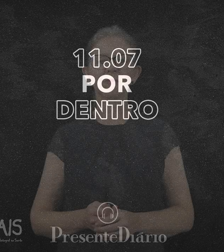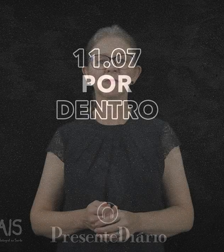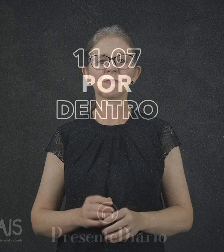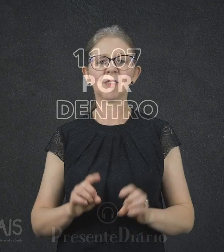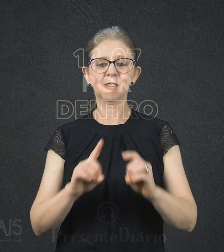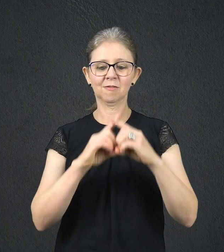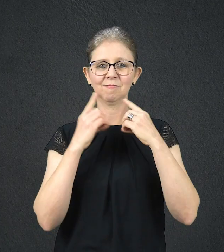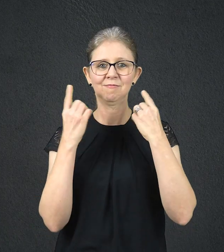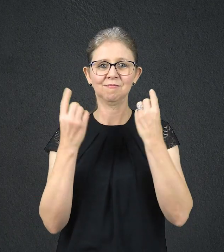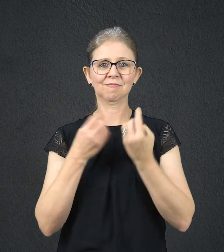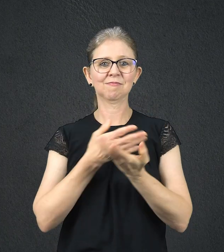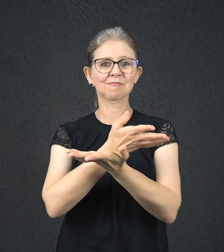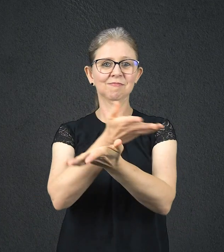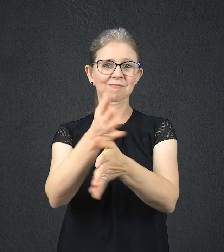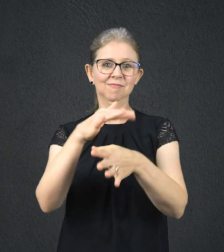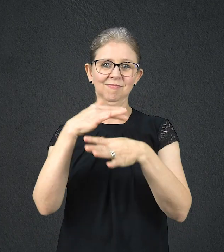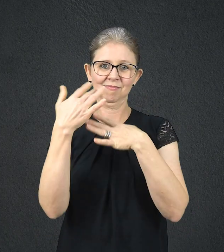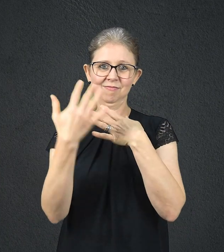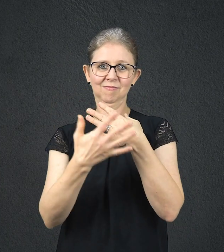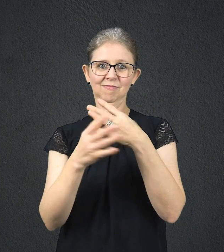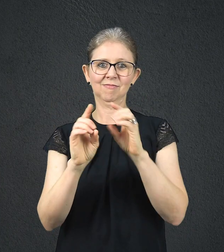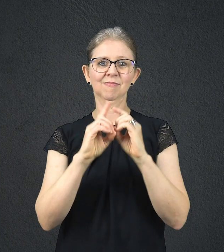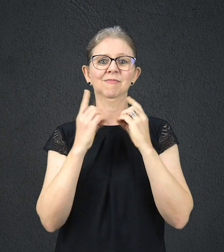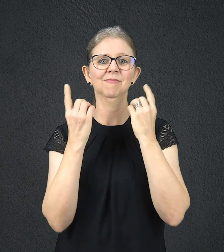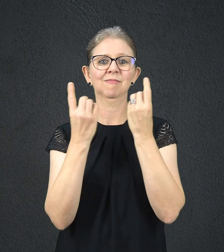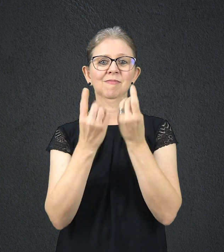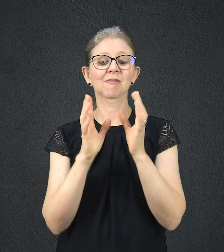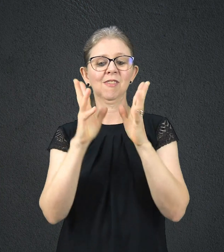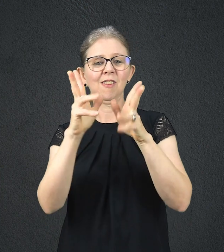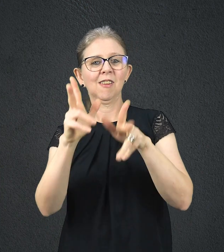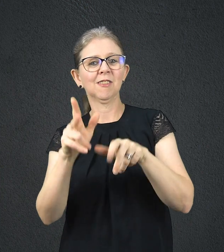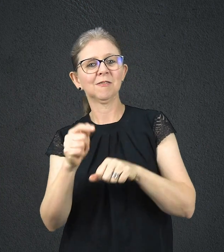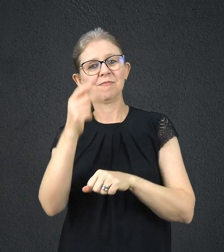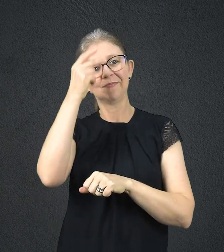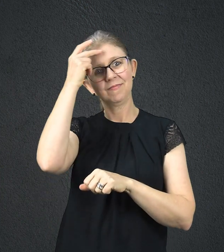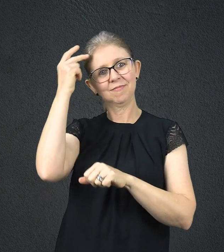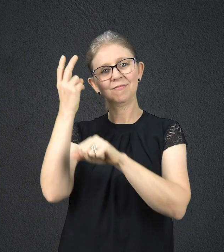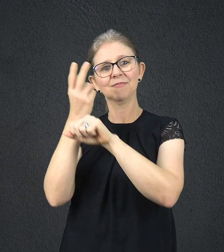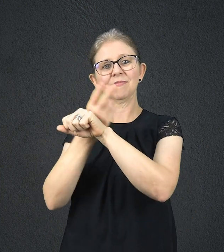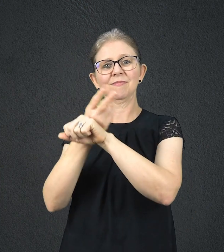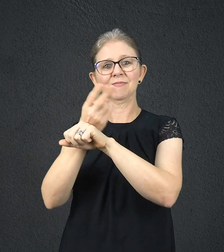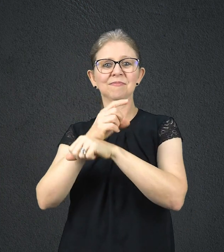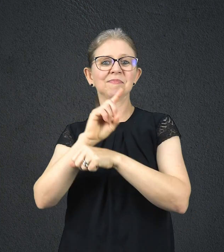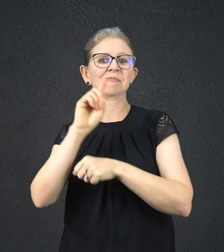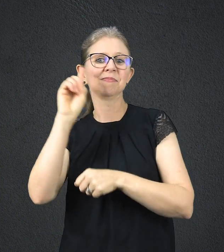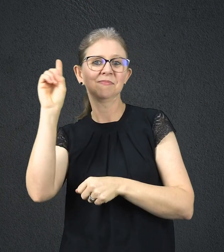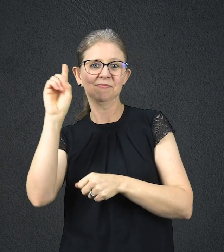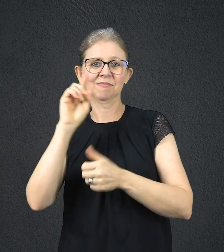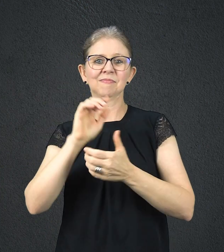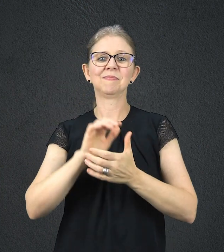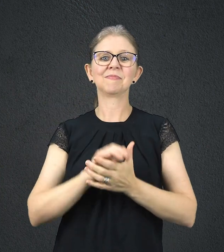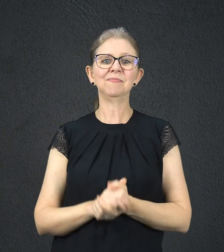OUÇA AGORA PRESENTE DIÁRIO O DEVOCIONAL DE TODOS OS QUE BUSCAM A DEUS